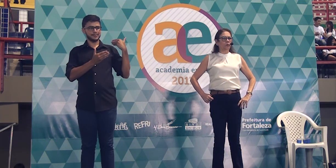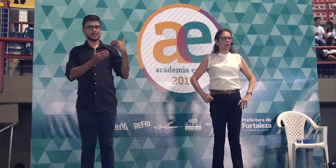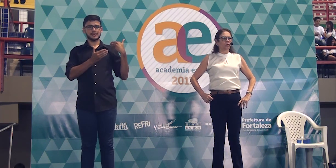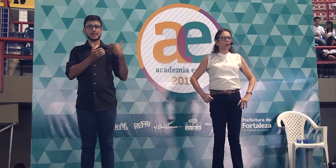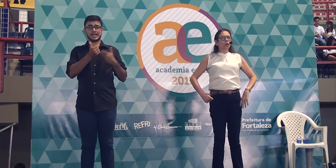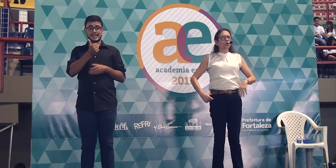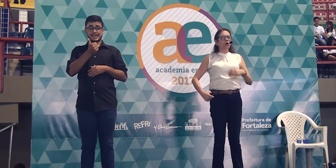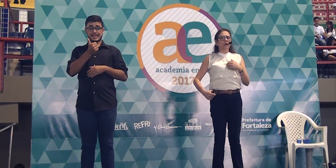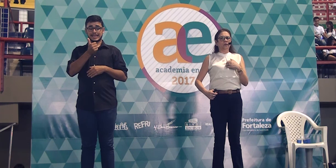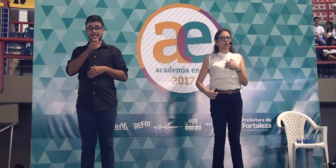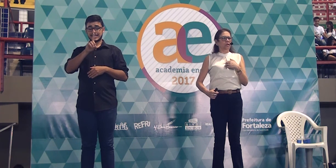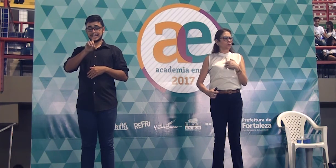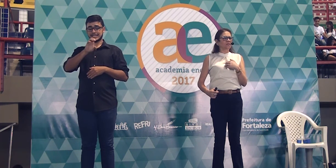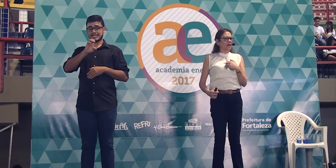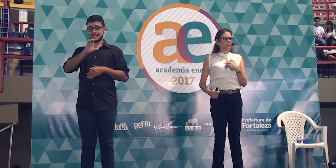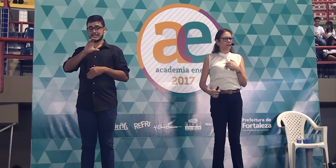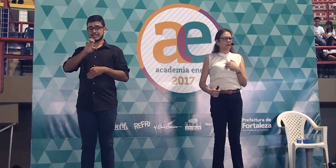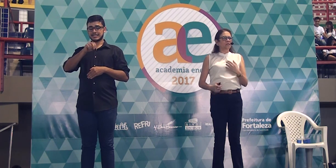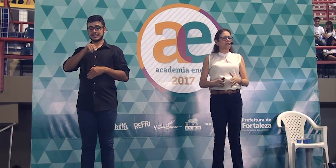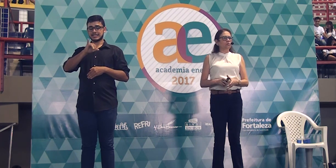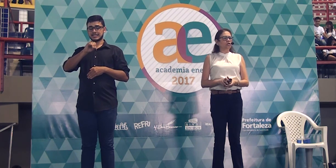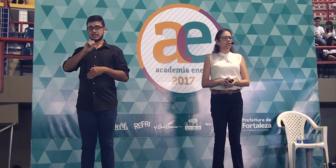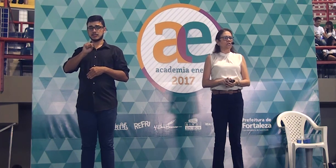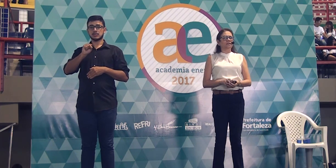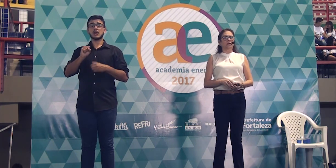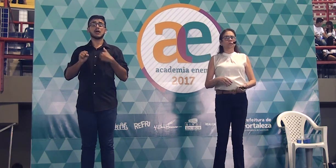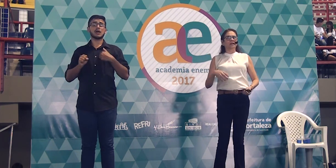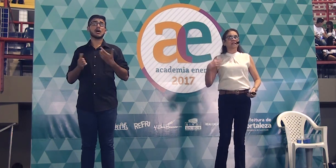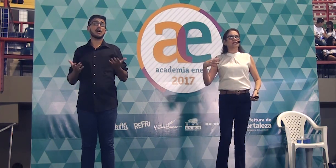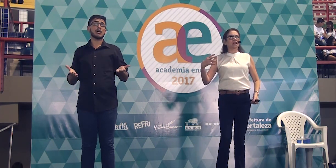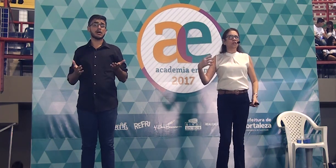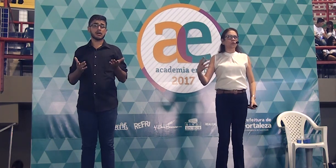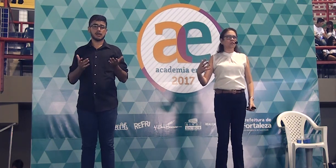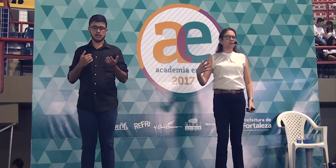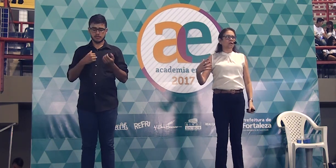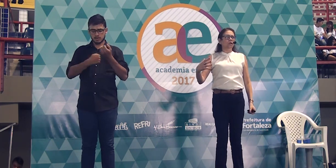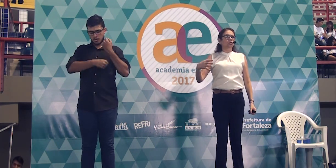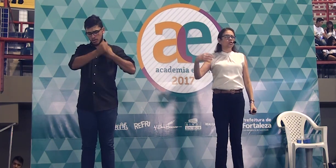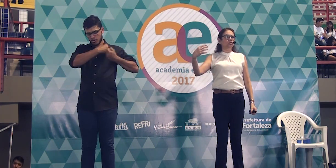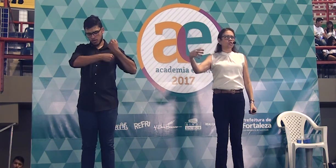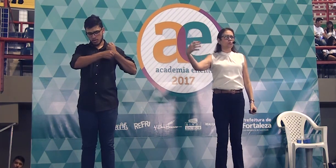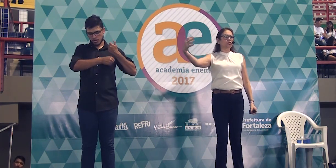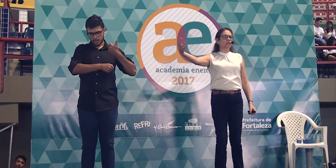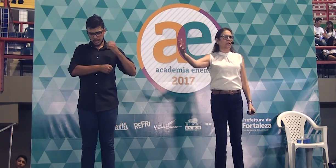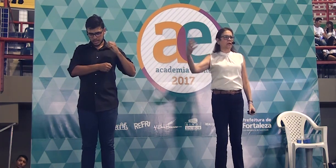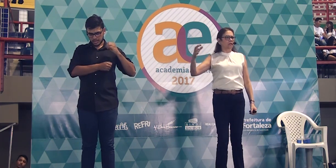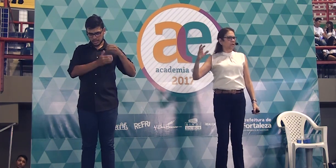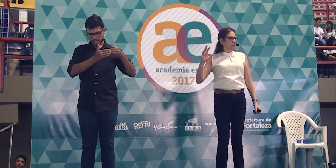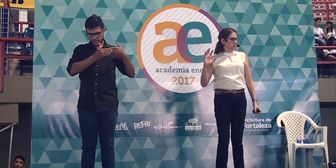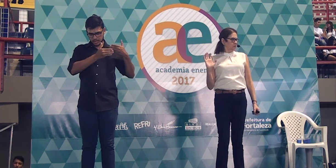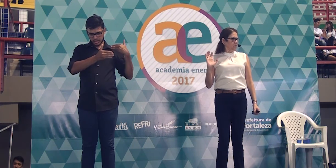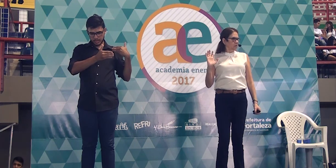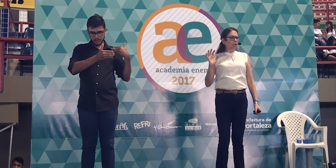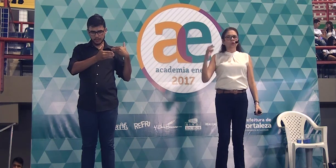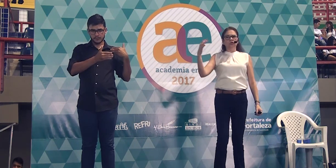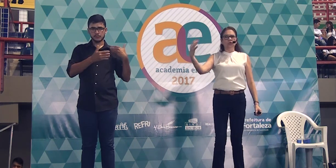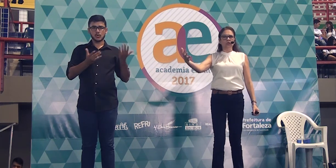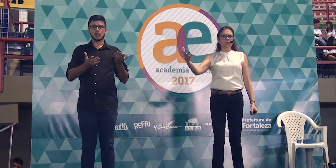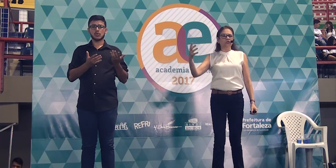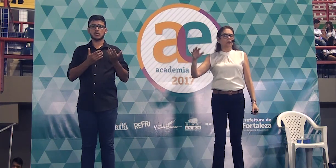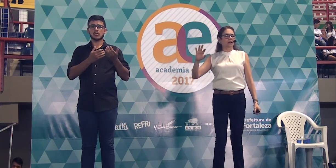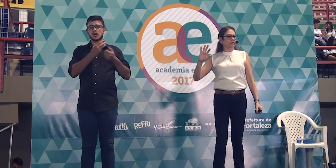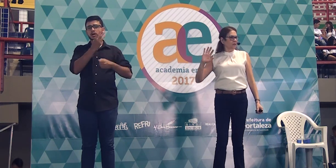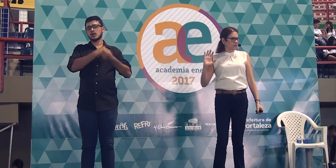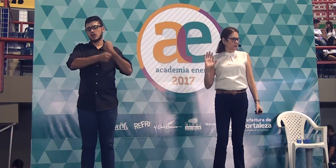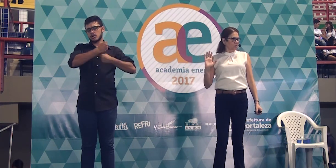no plural, o corretor não sabe se eu estou dizendo decênios. Nos últimos 30 anos, nos